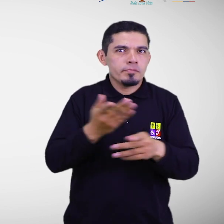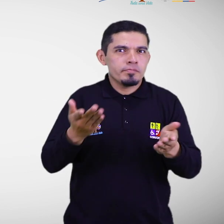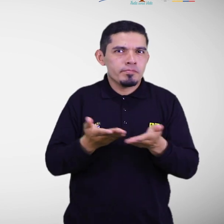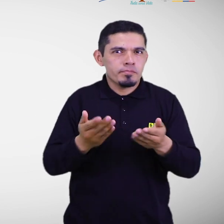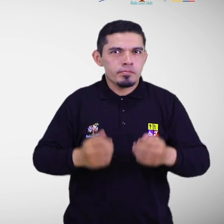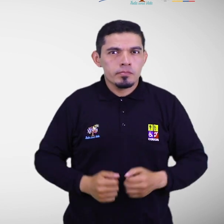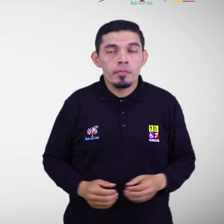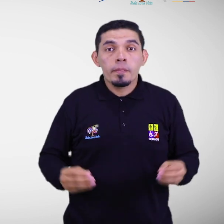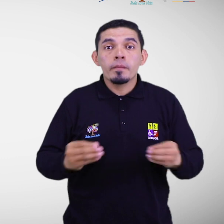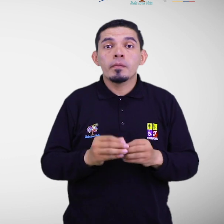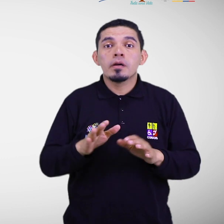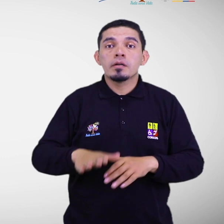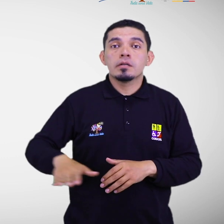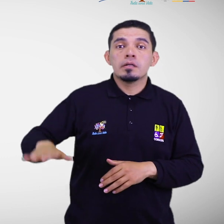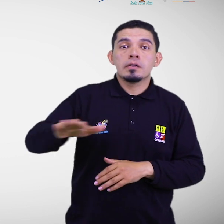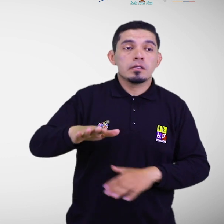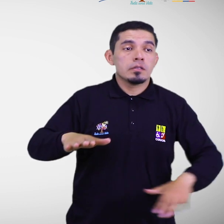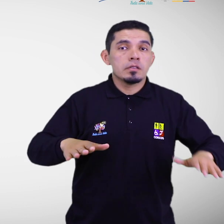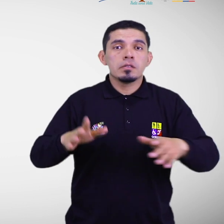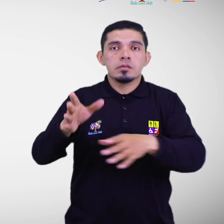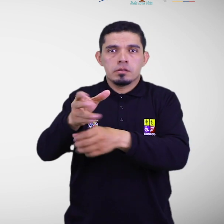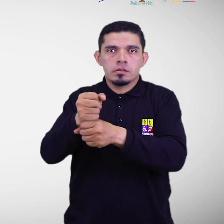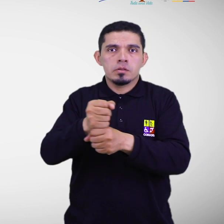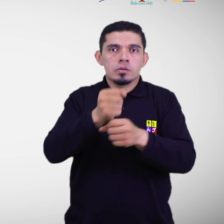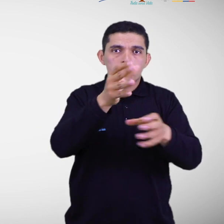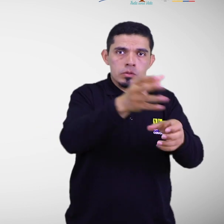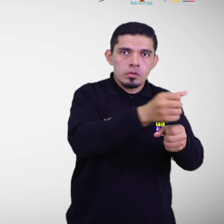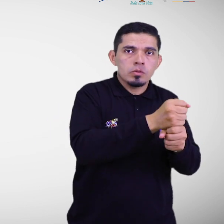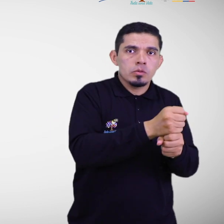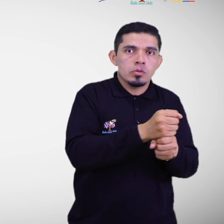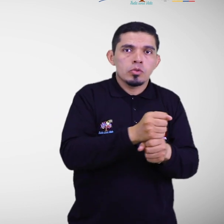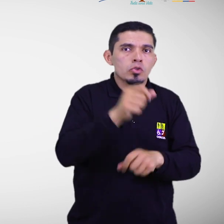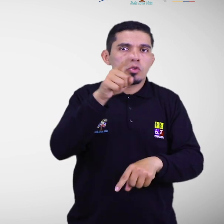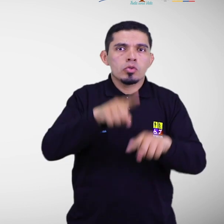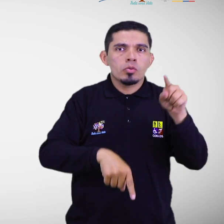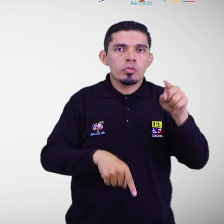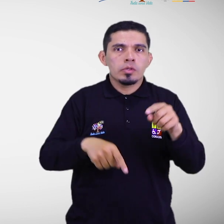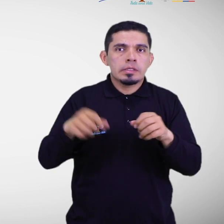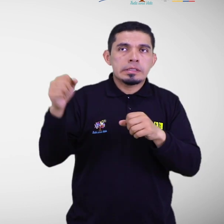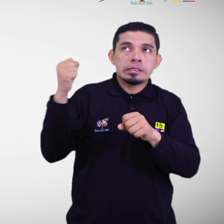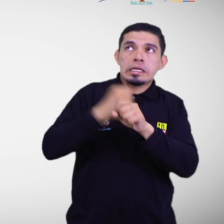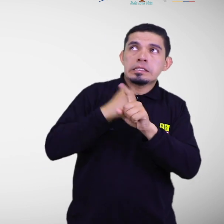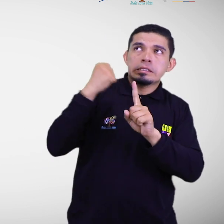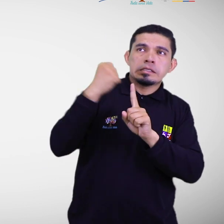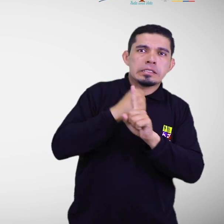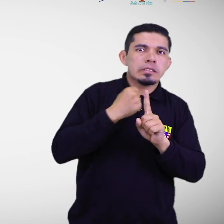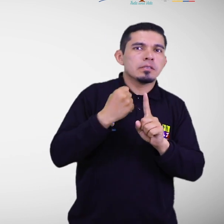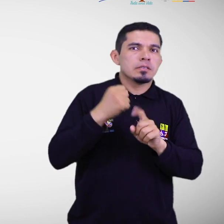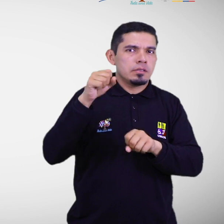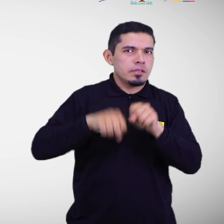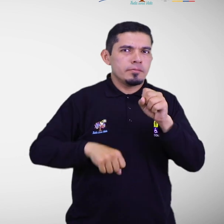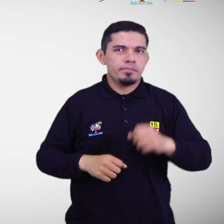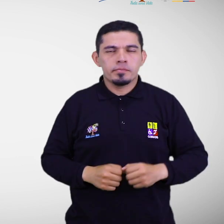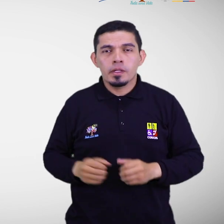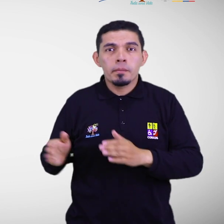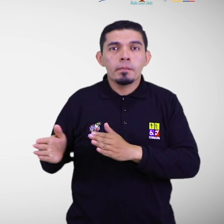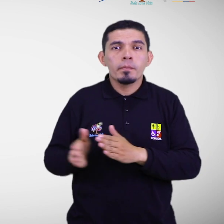seguras y disminuir la probabilidad de lesiones. Dentro del plan se debe considerar. Identificar la amenaza.